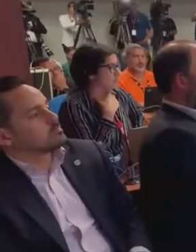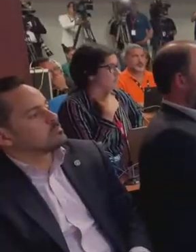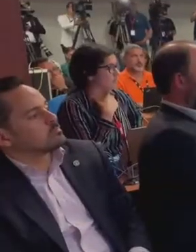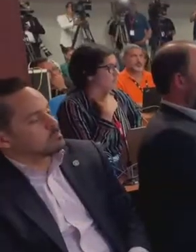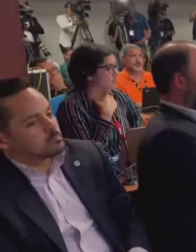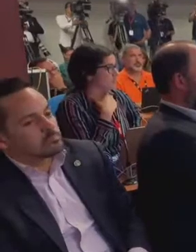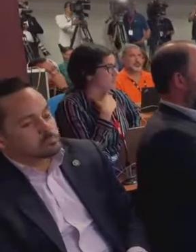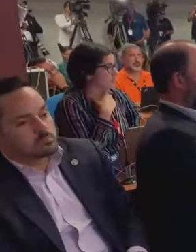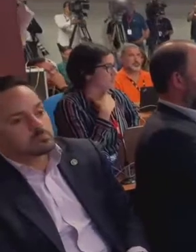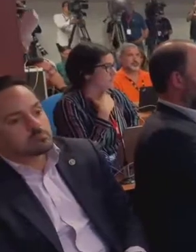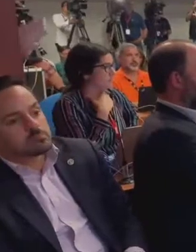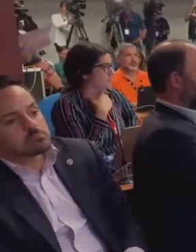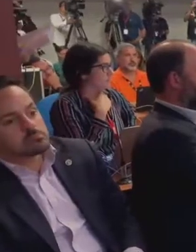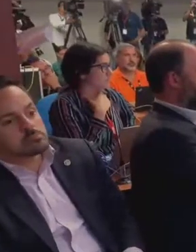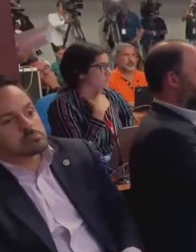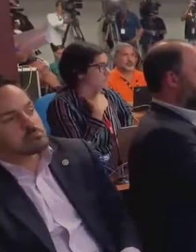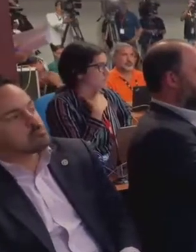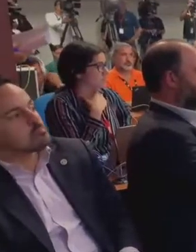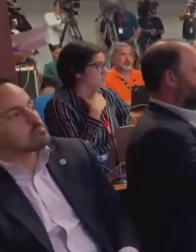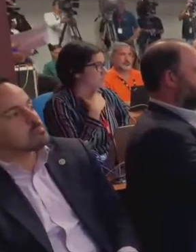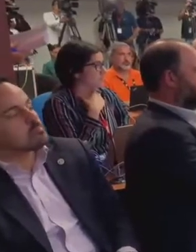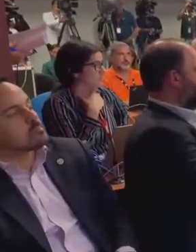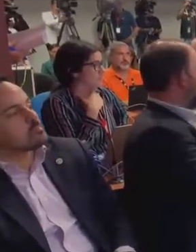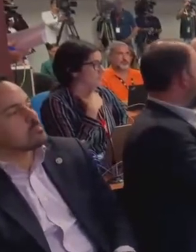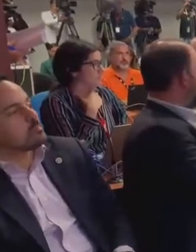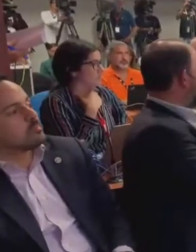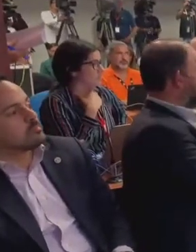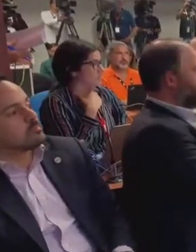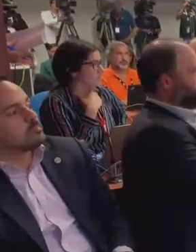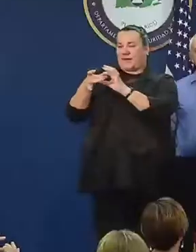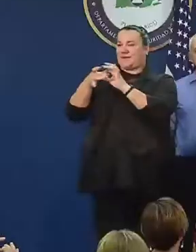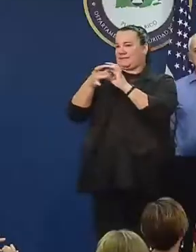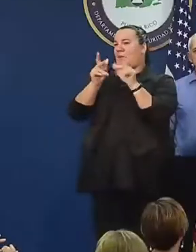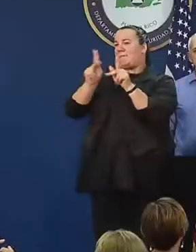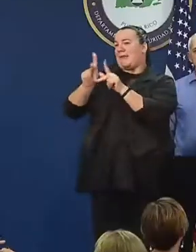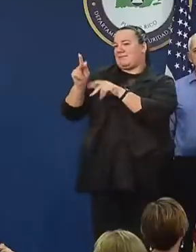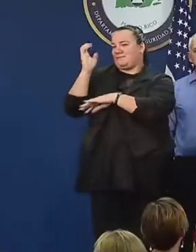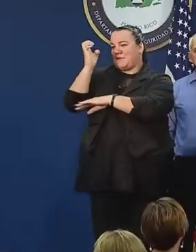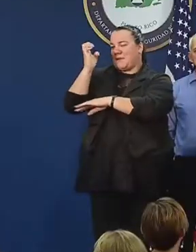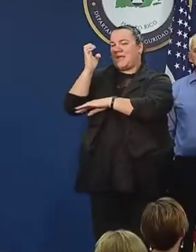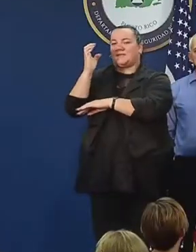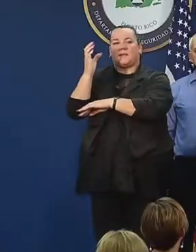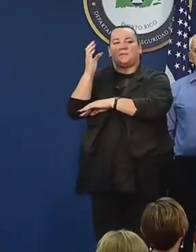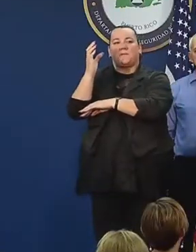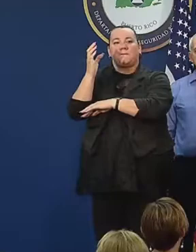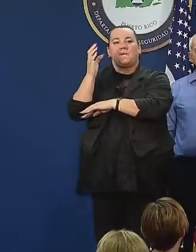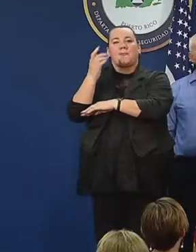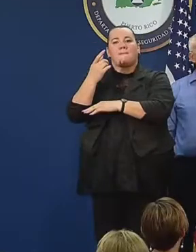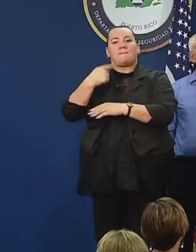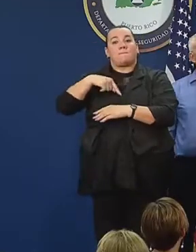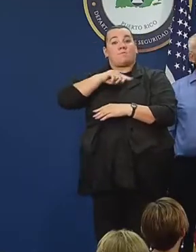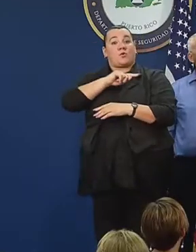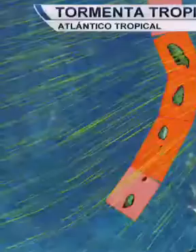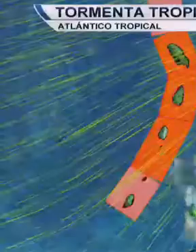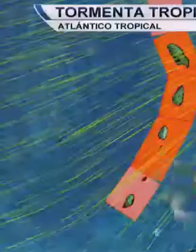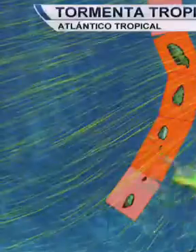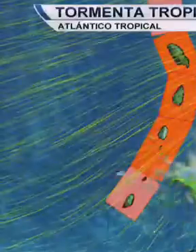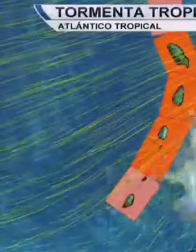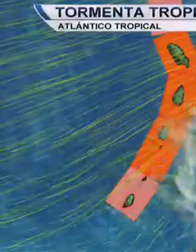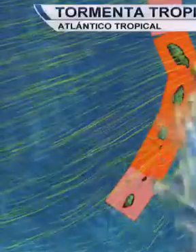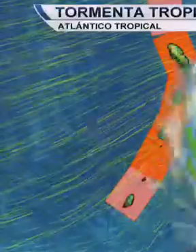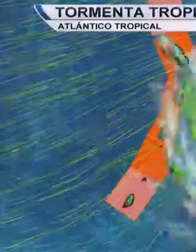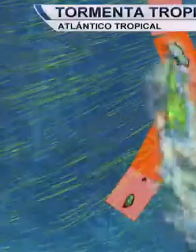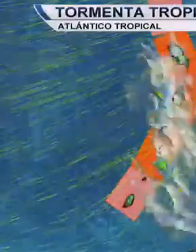El Centro de Operaciones de Emergencias se mantiene en contacto con los alcaldes del suroeste, donde se espera haya